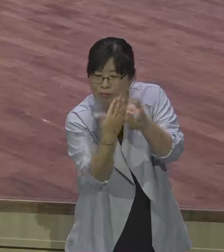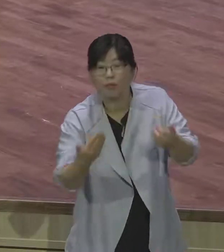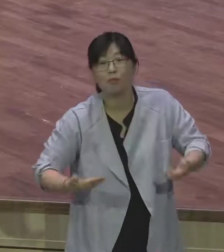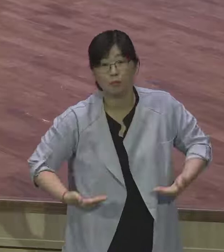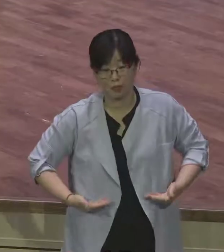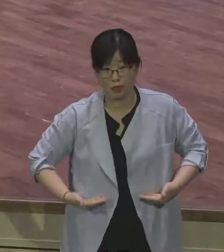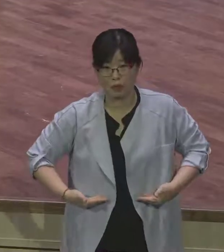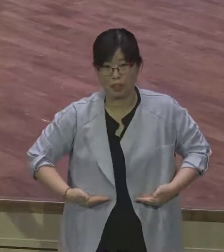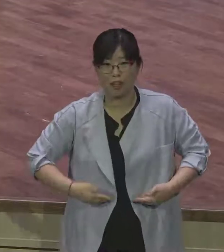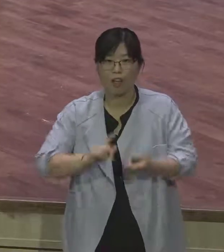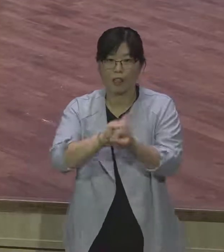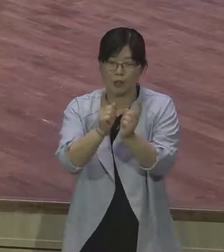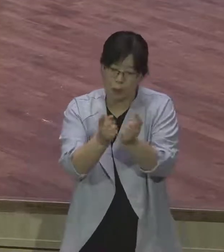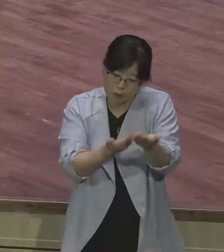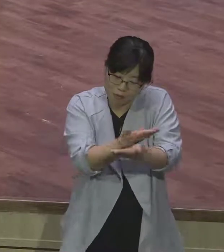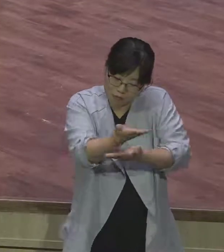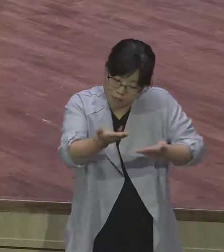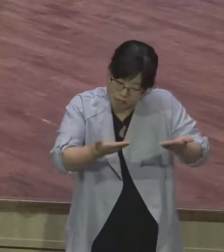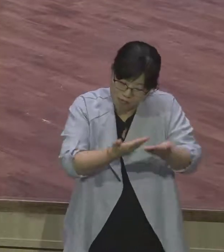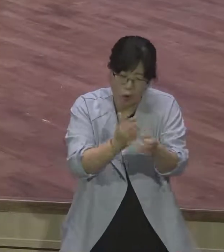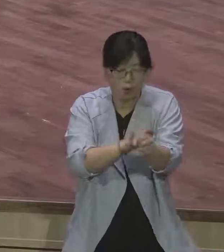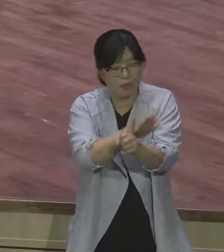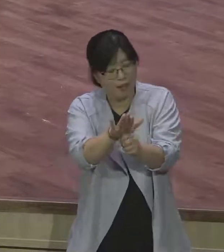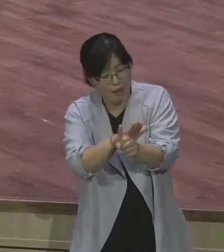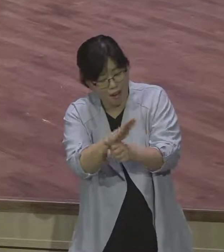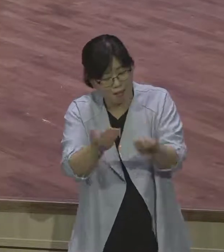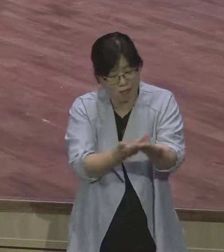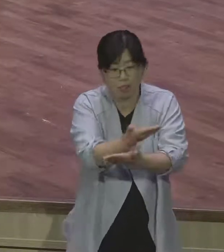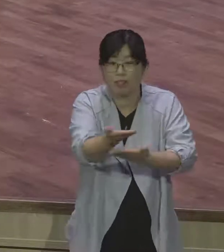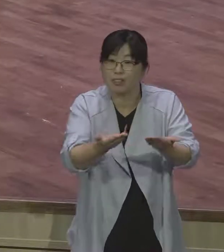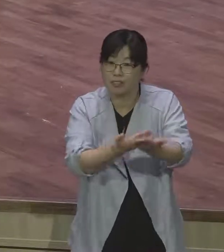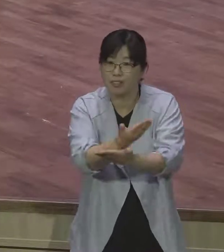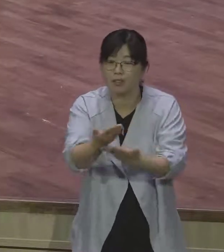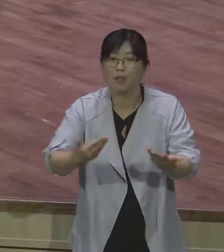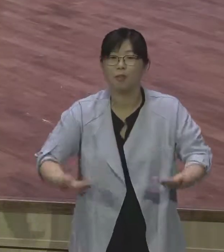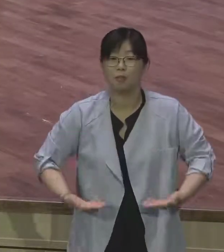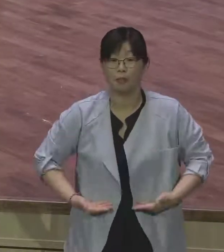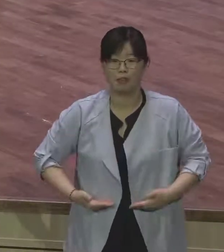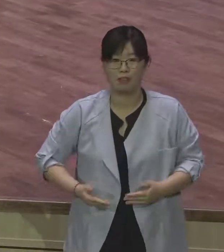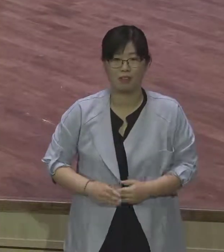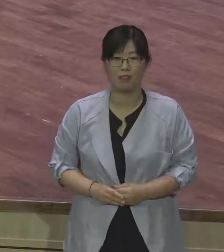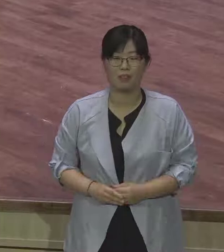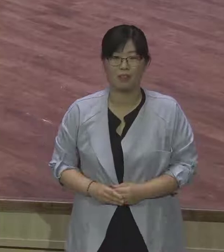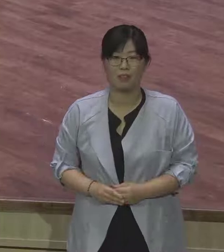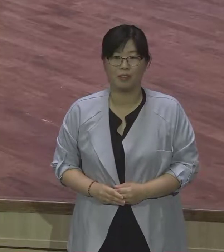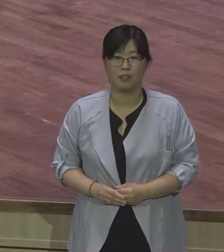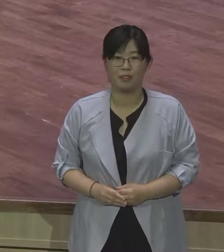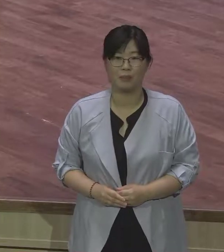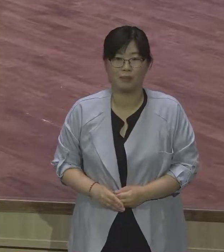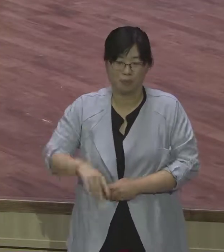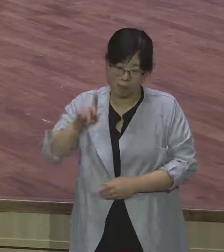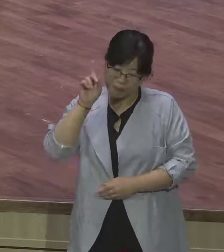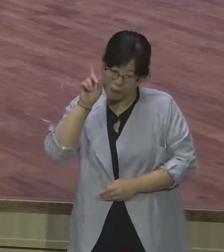현장에서 이제 그 기뻄을 모여 나누게 되죠. 교회에서 그렇게 늘 교제하고 사랑하고 밖이라는 게 그대로 살죠. 그대로.